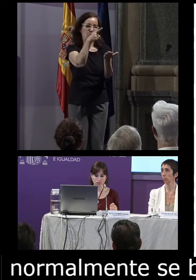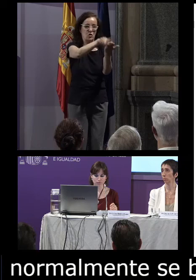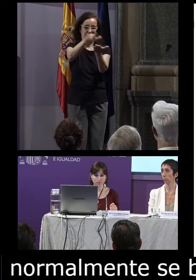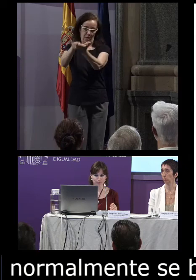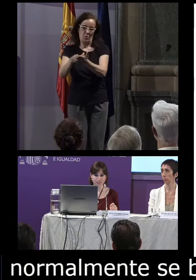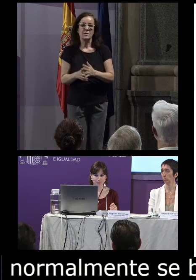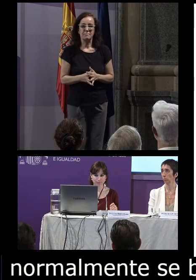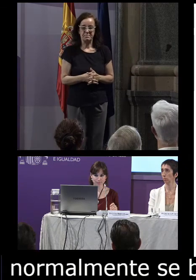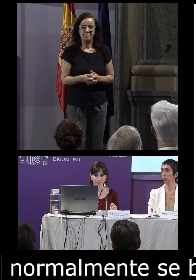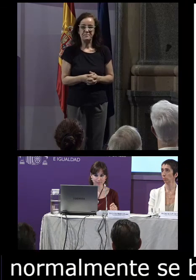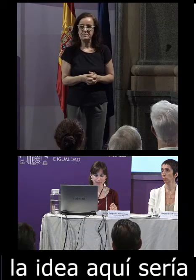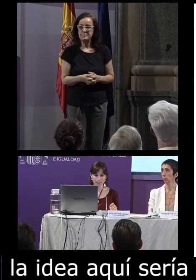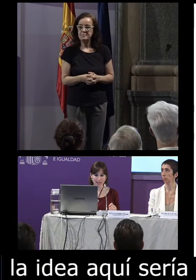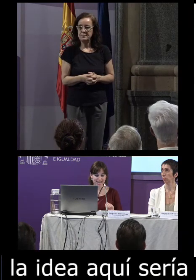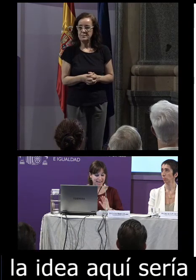signos